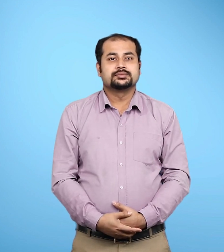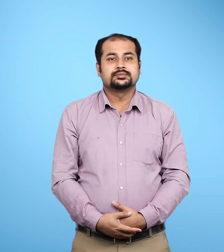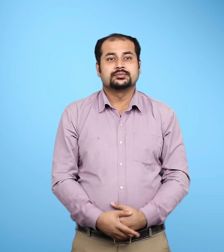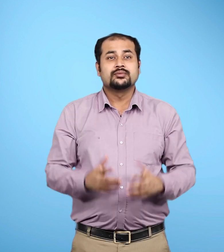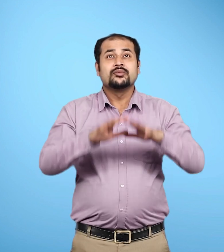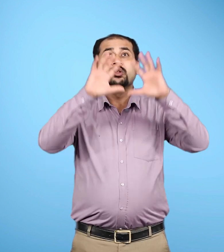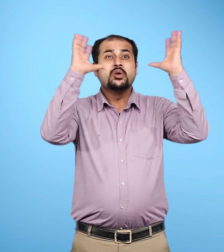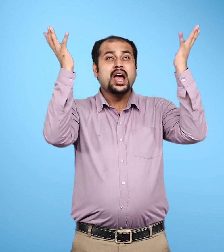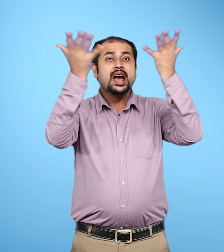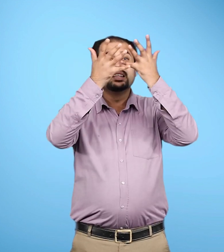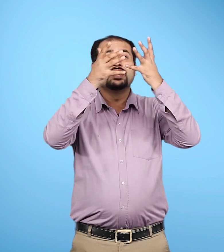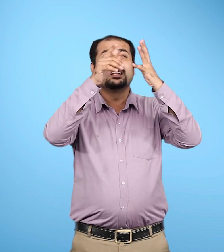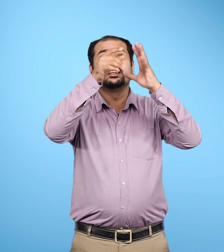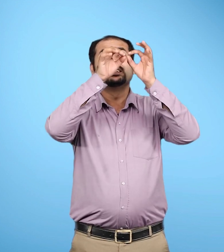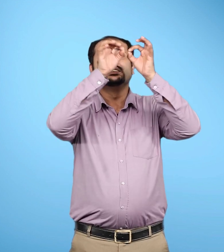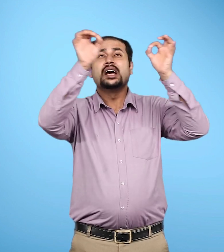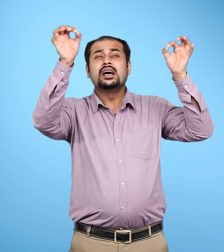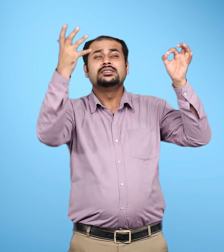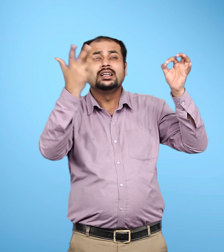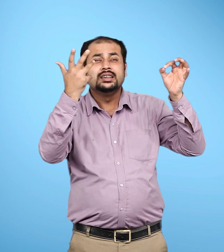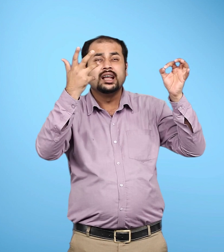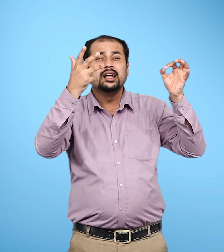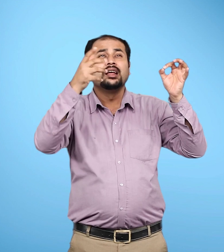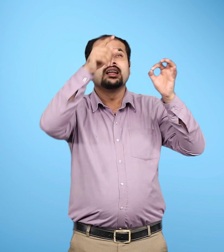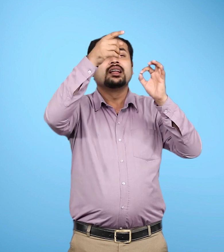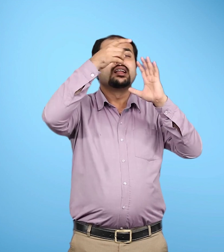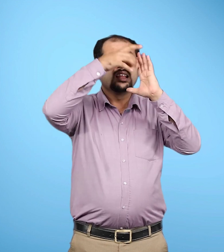इसके आकार के संबंध में हमें कोई जानकारी नहीं है